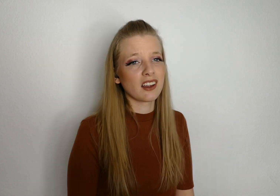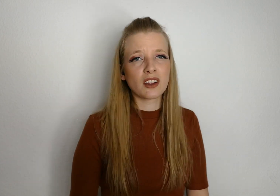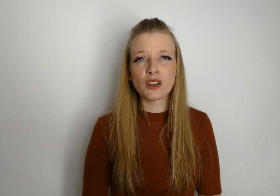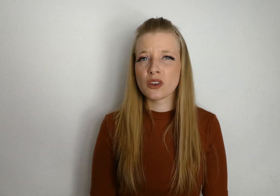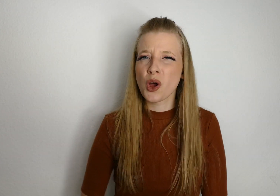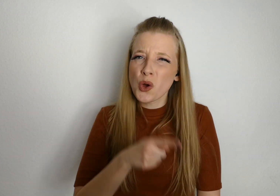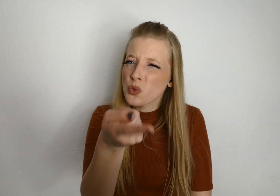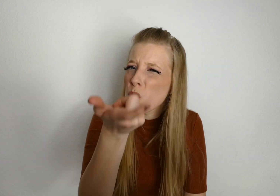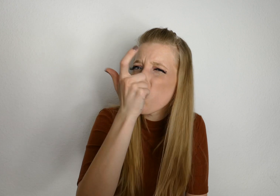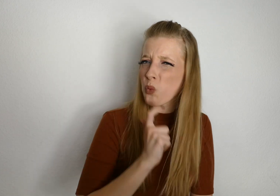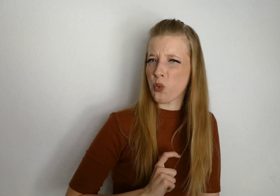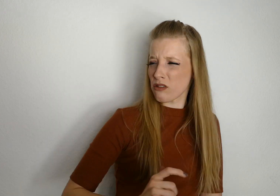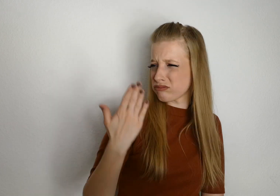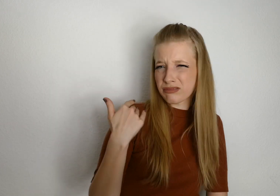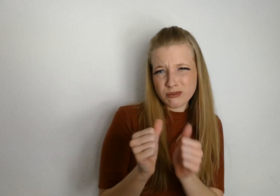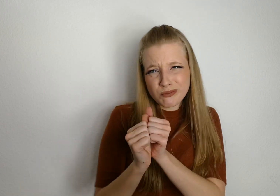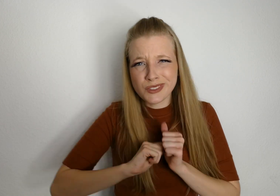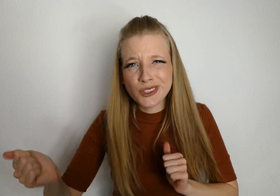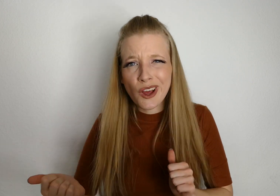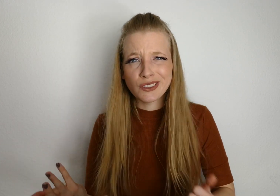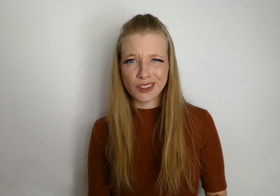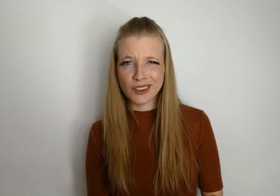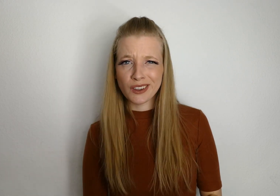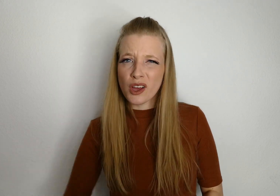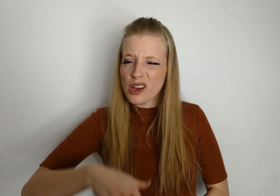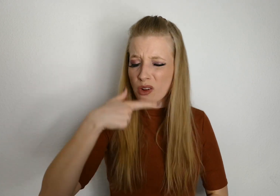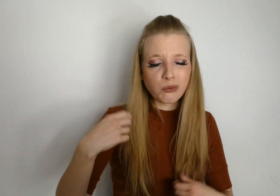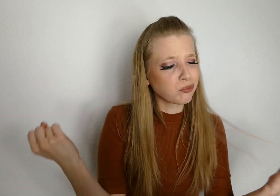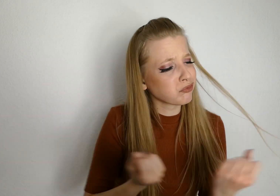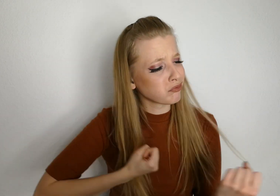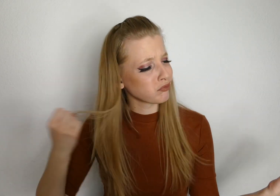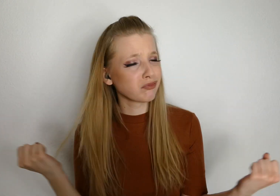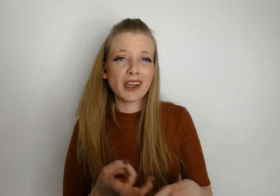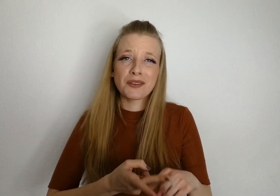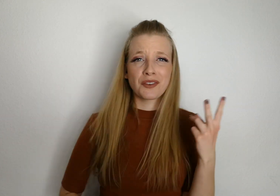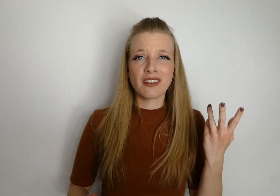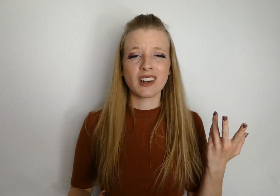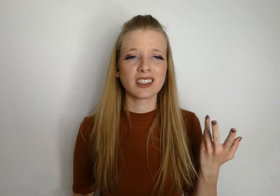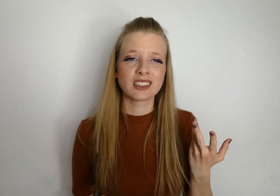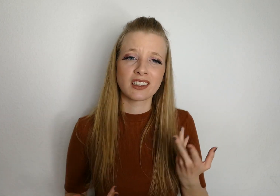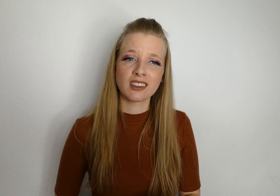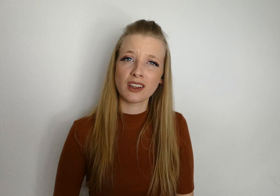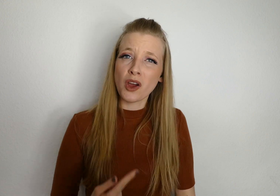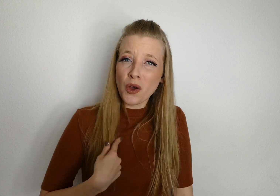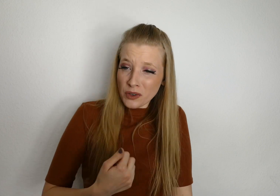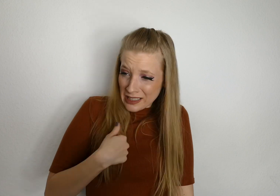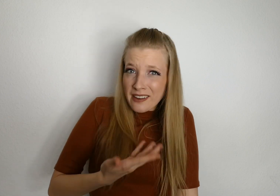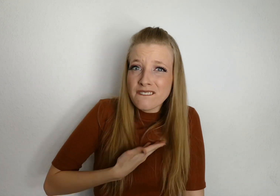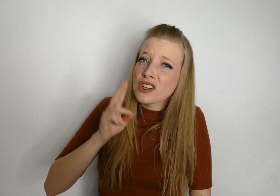Hast mich aus deinem Leben geschossen Und wo's am meisten wehtut getroffen Und ich, Idiot, will doch